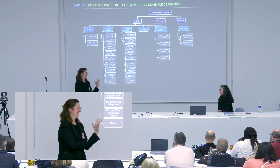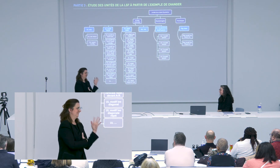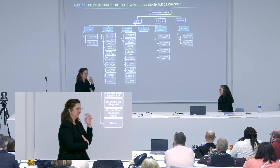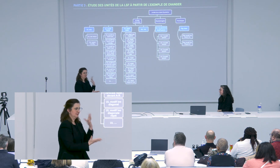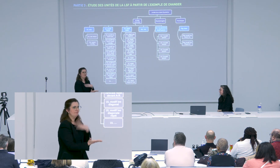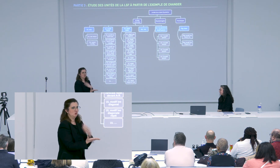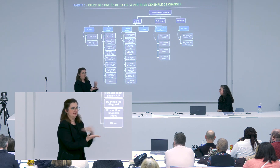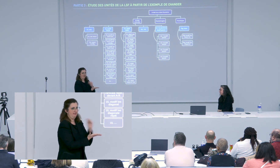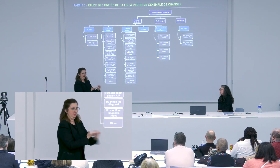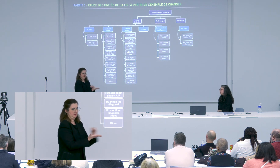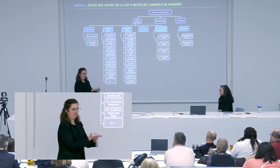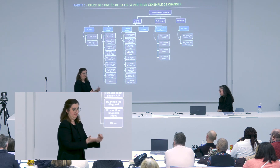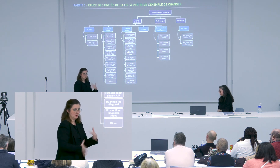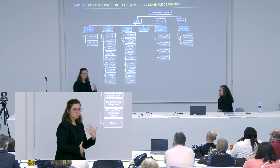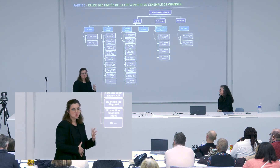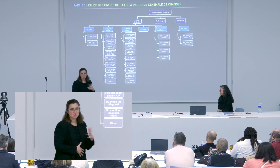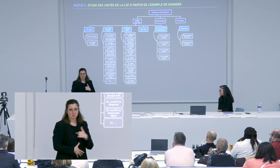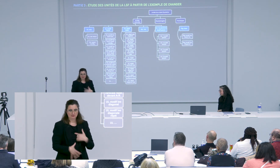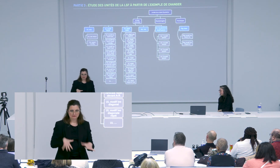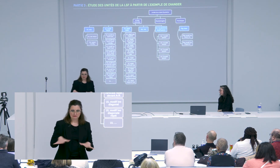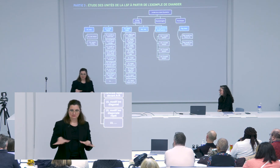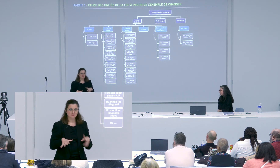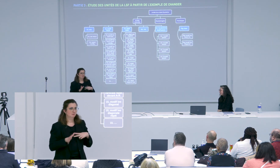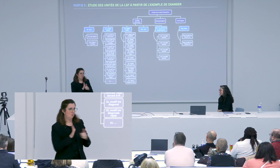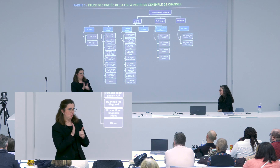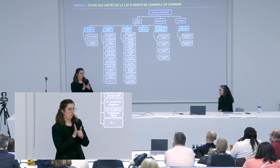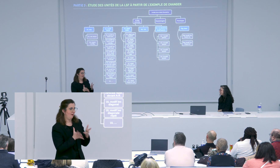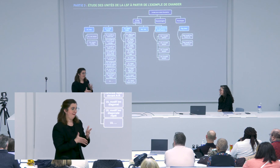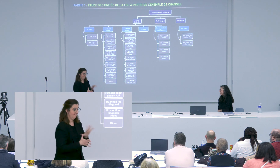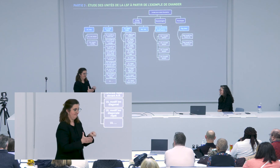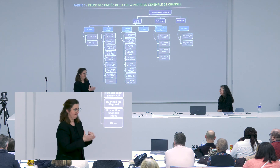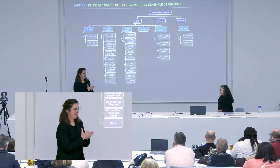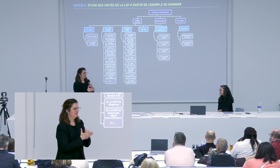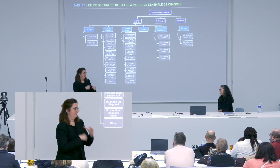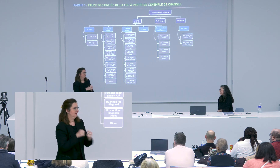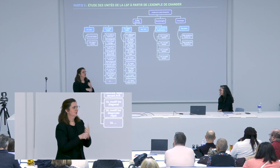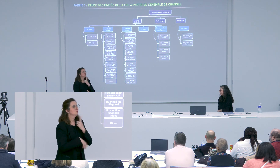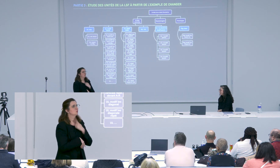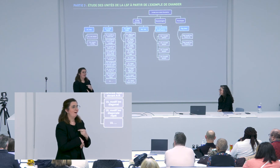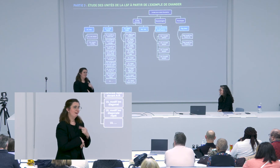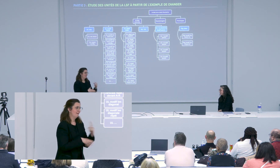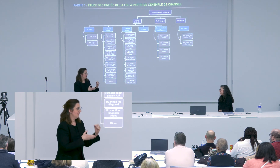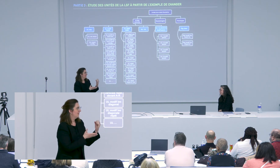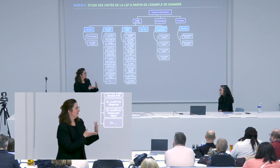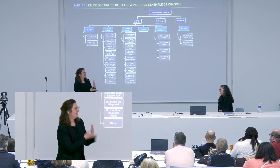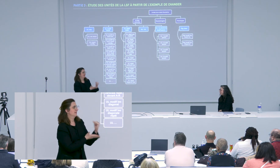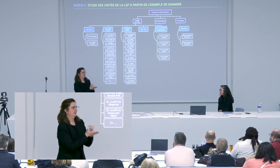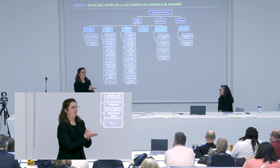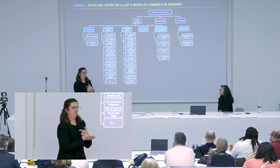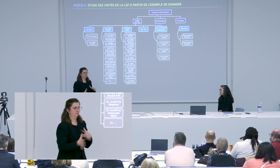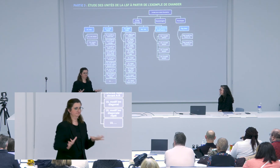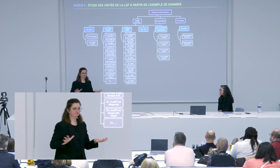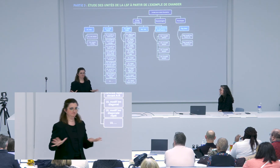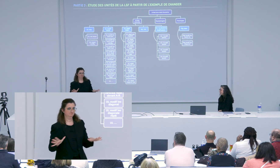j'ai tout de suite vu les grandes difficultés liées au français